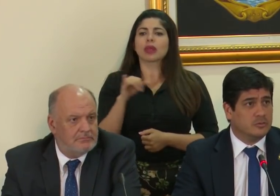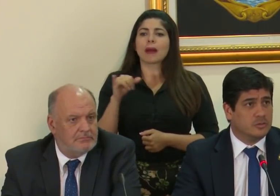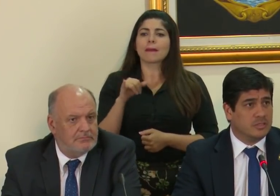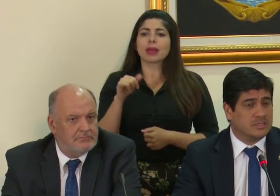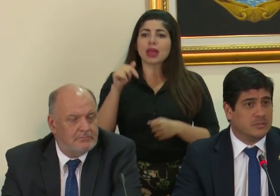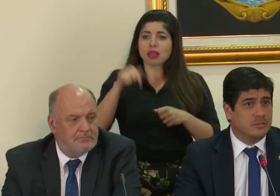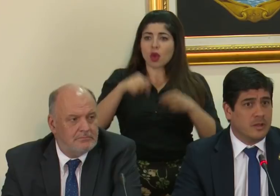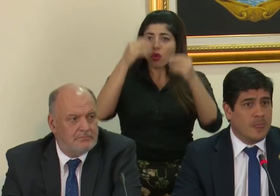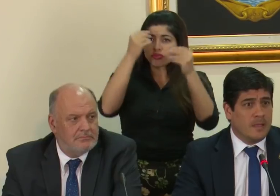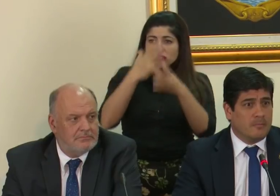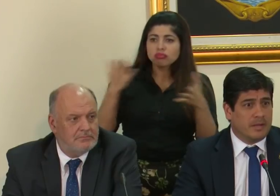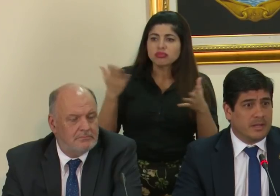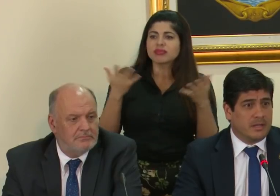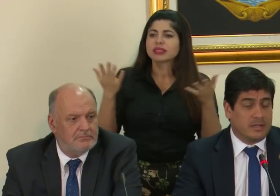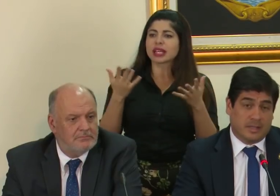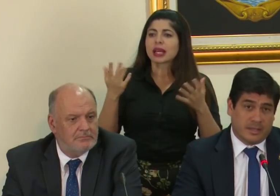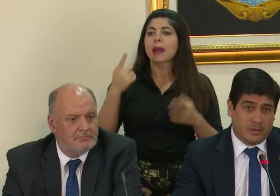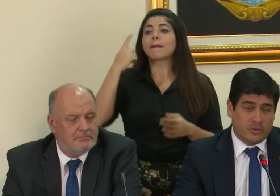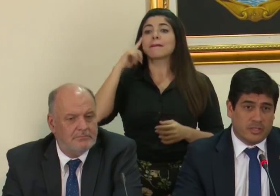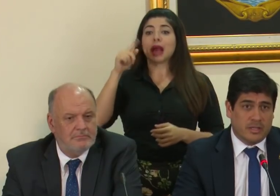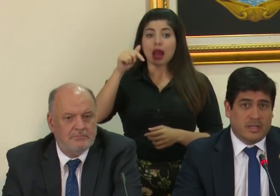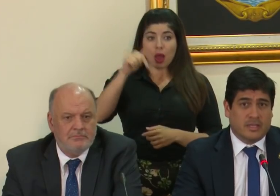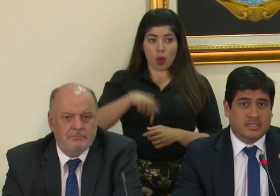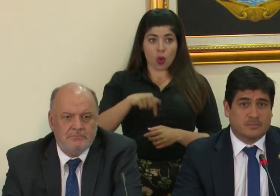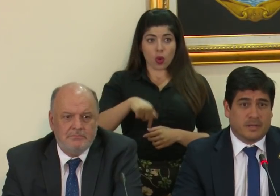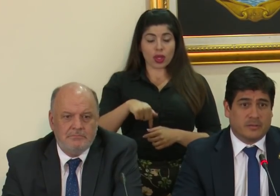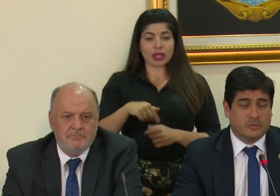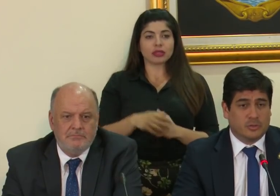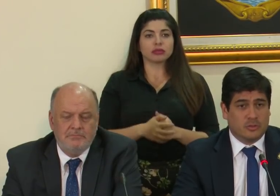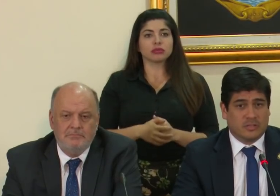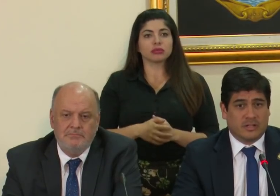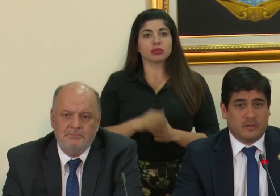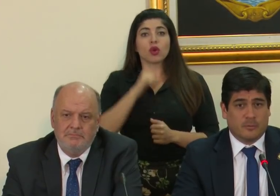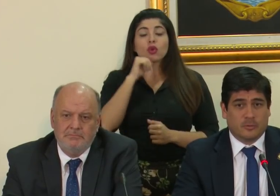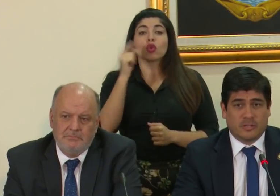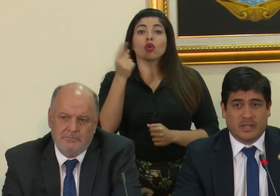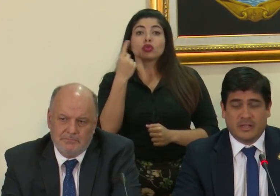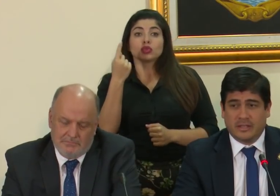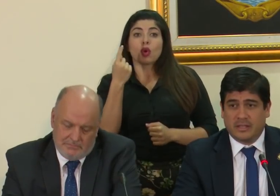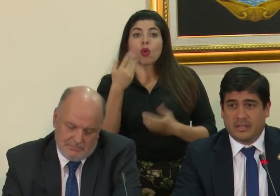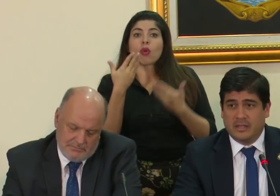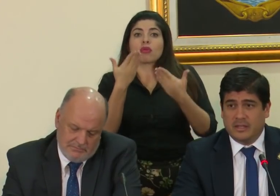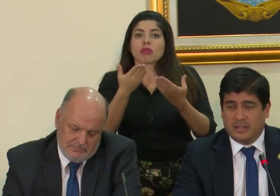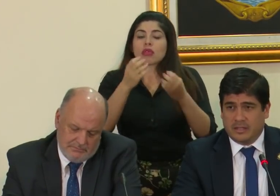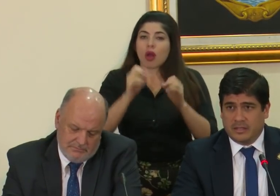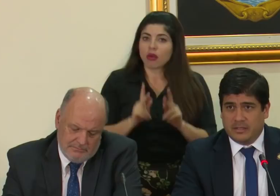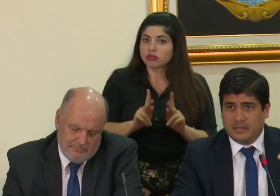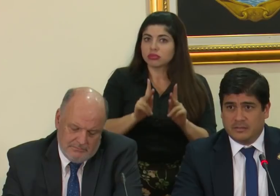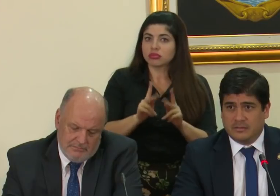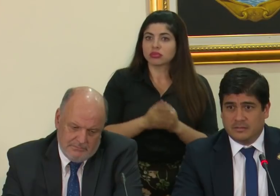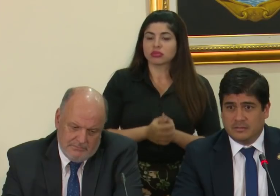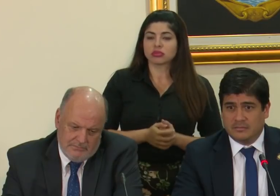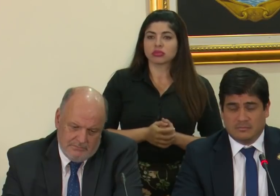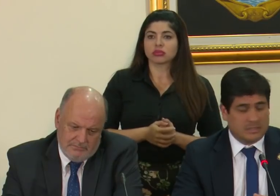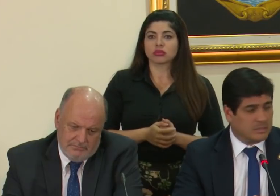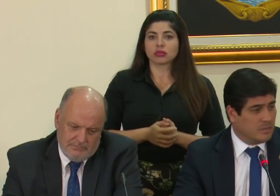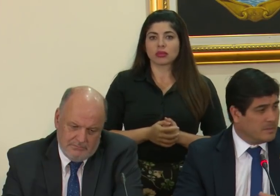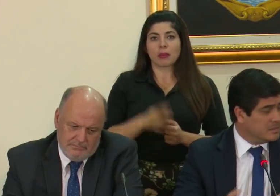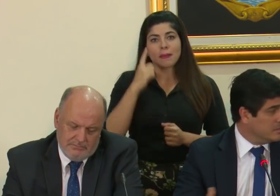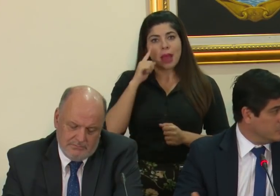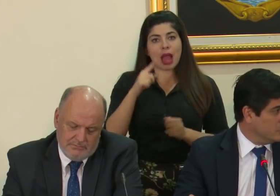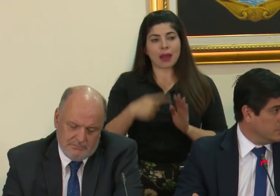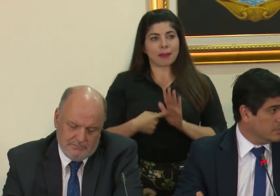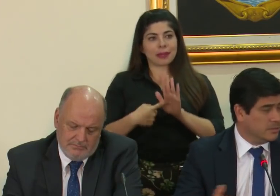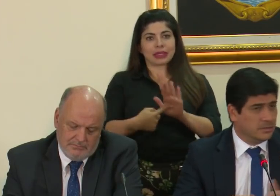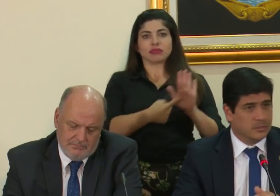el anuncio ha sido para el día de hoy, es para no sólo tener la oportunidad de hacer